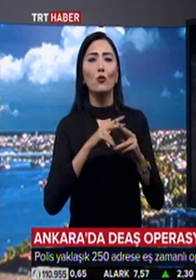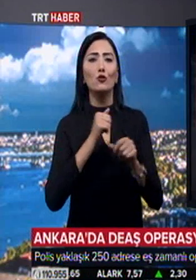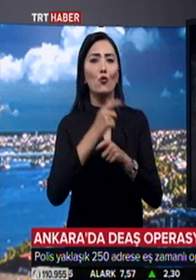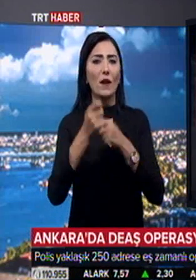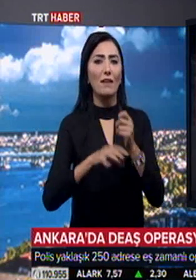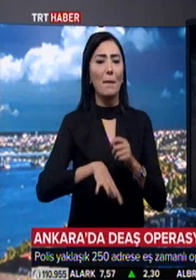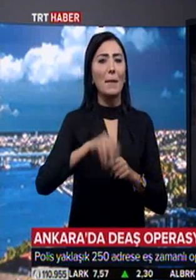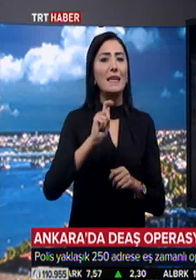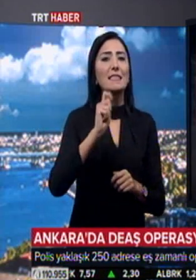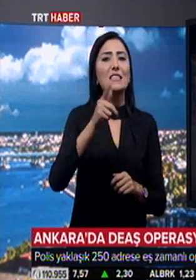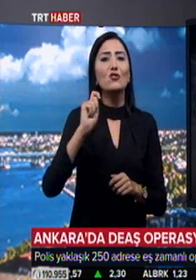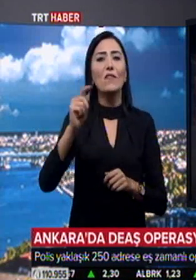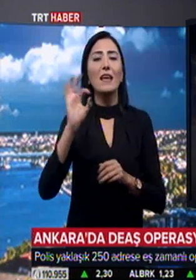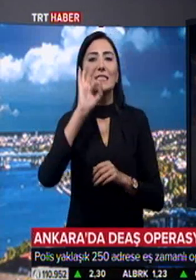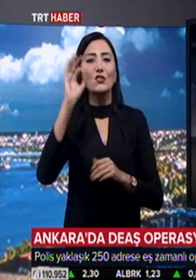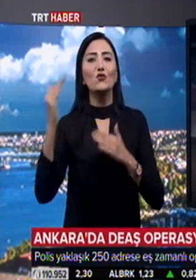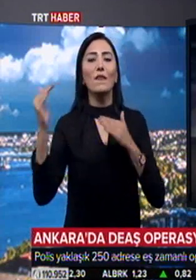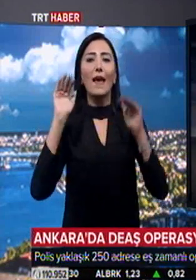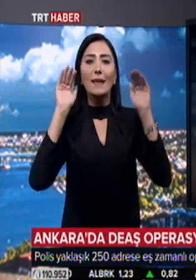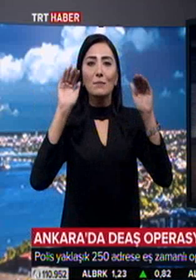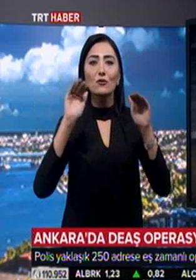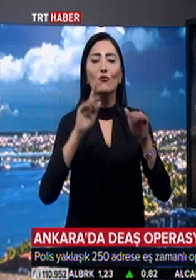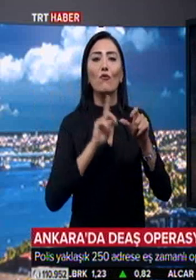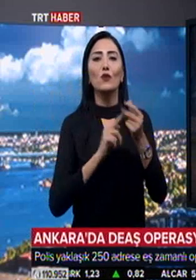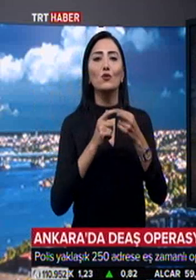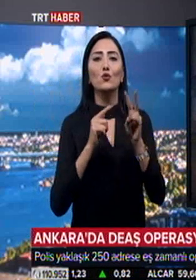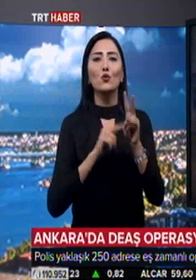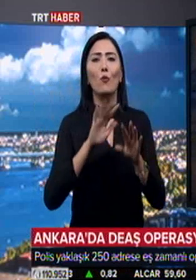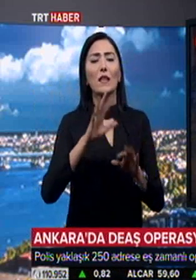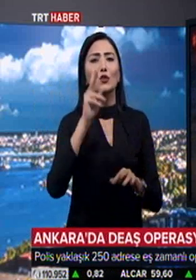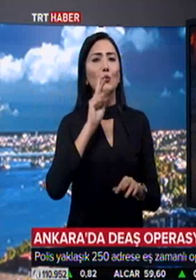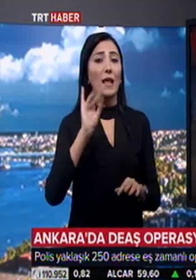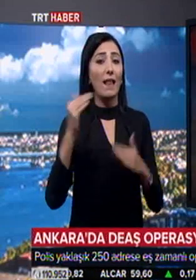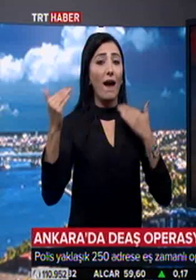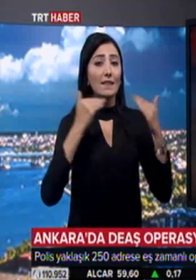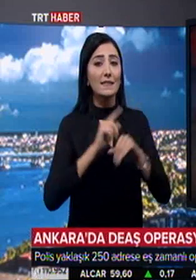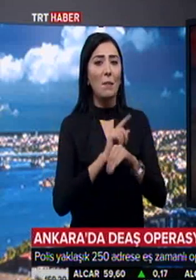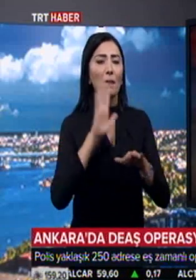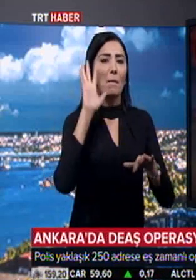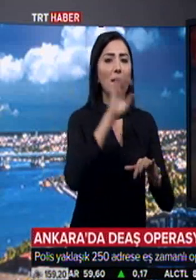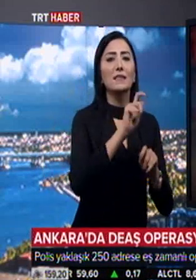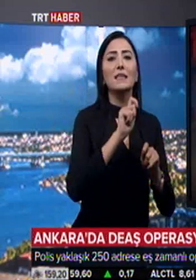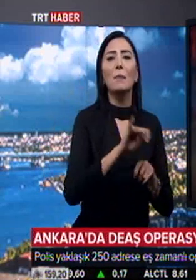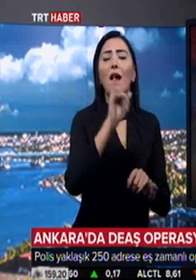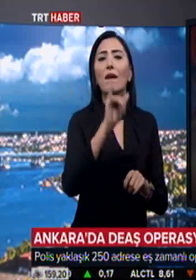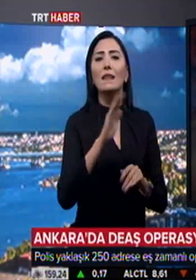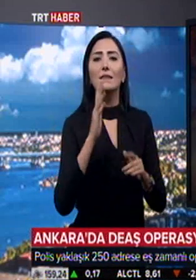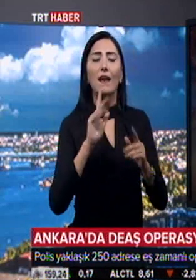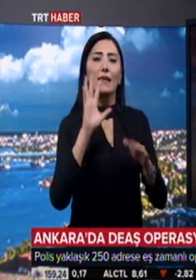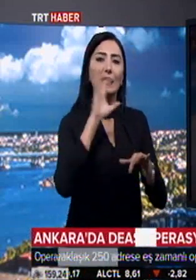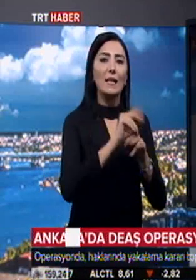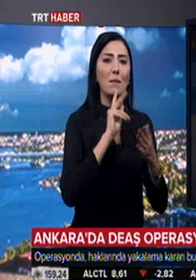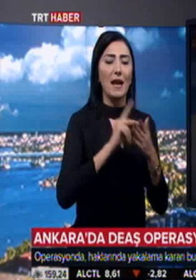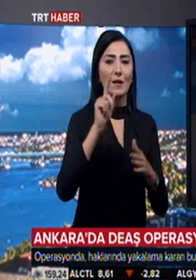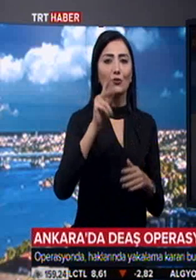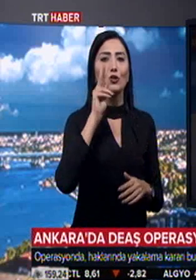Merkez ilçelerle Sincan, Etimeskut ve Çubuk'ta yaklaşık 250 adrese eş zamanlı baskın yapıldı. Aklarında yakalama kararı